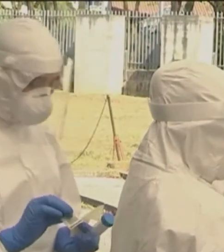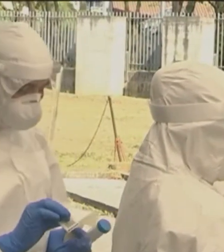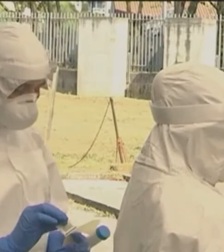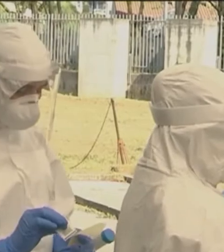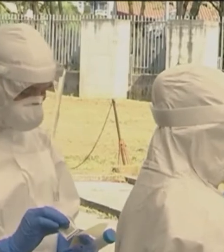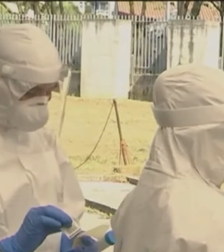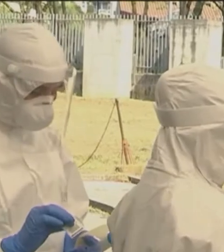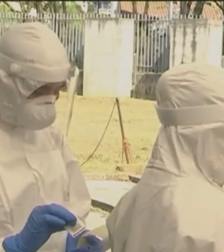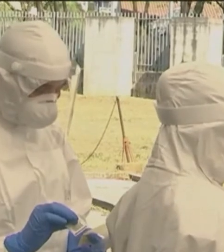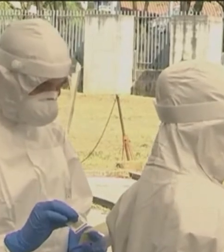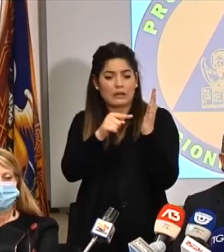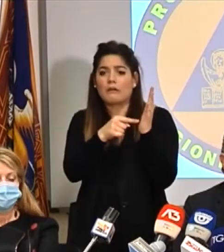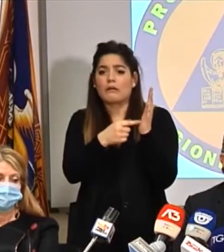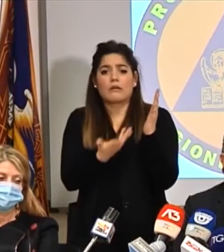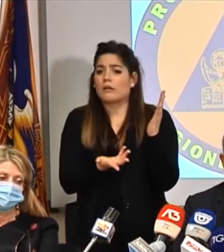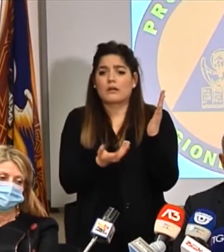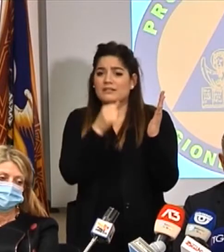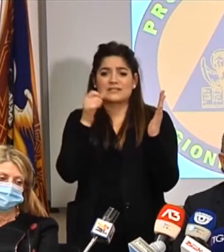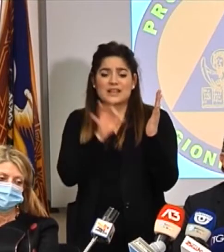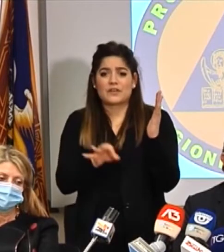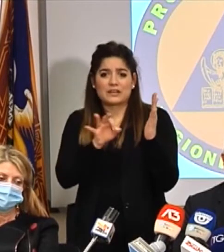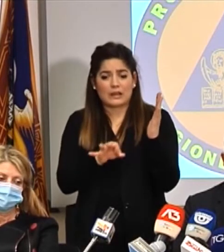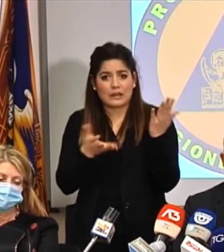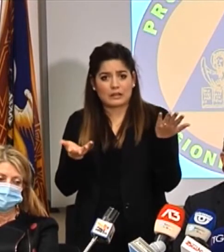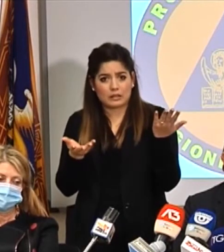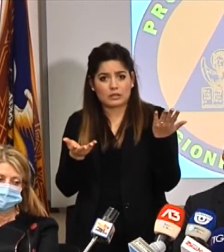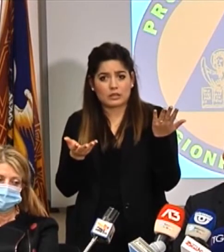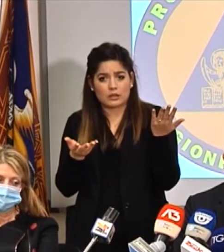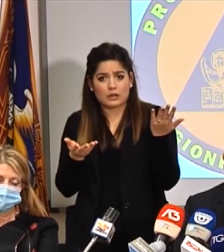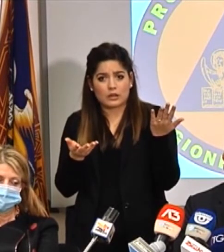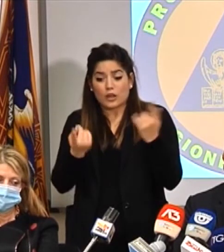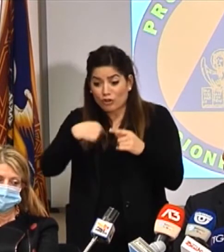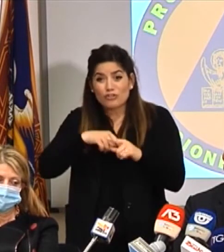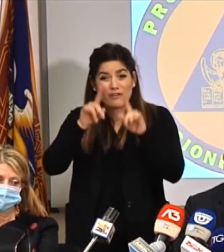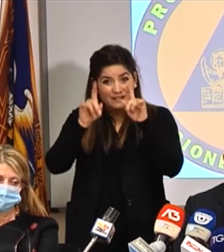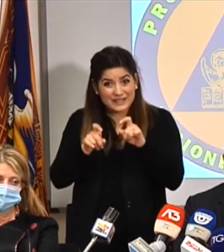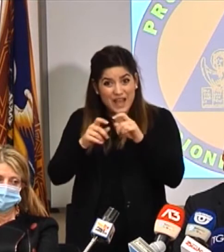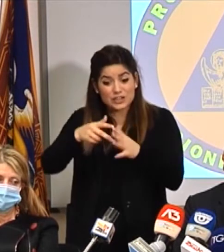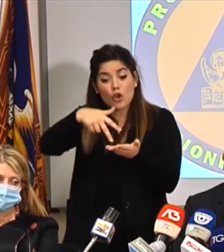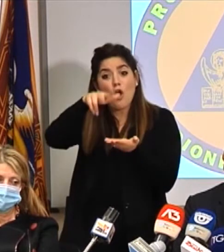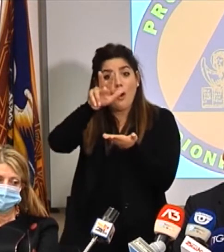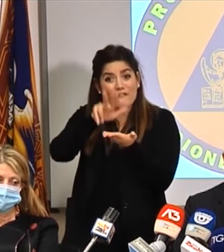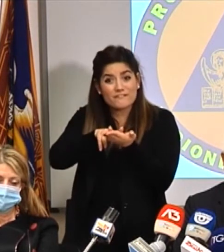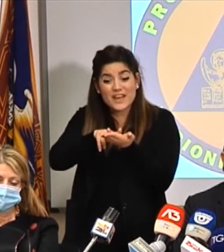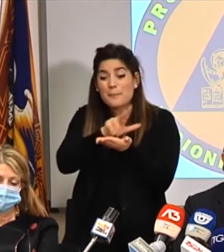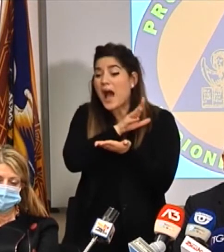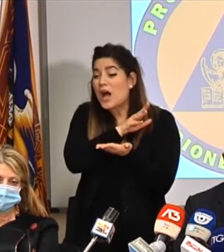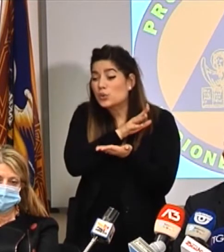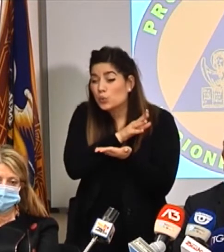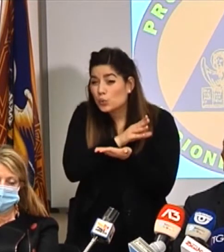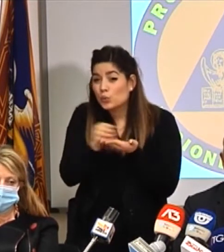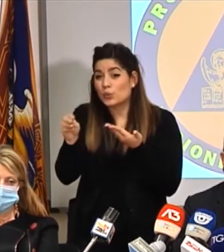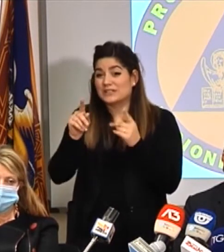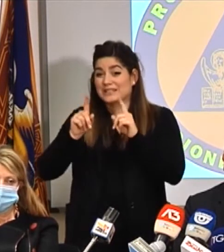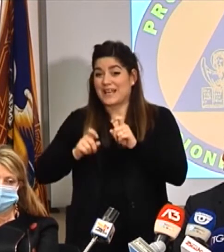virtuosità dove questa regione fa i test di conferma a tutti i test rapidi, dove questa regione fa i test